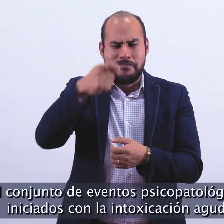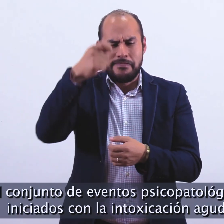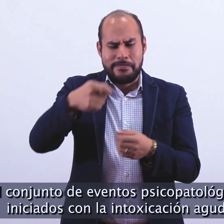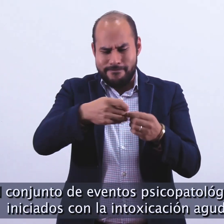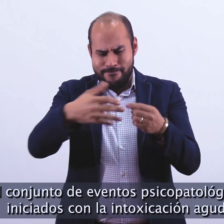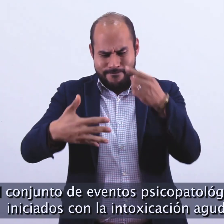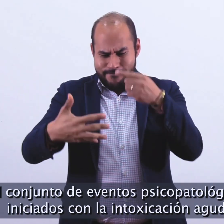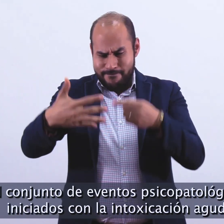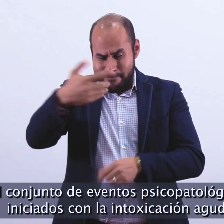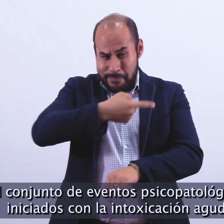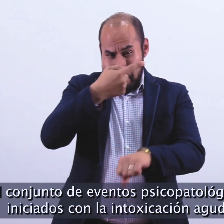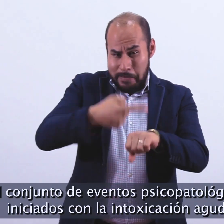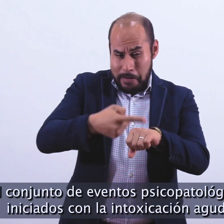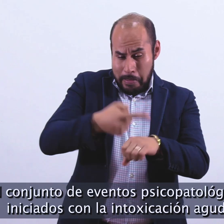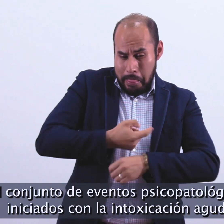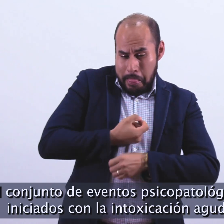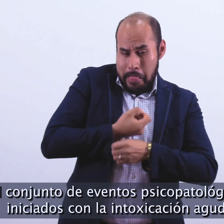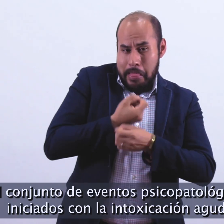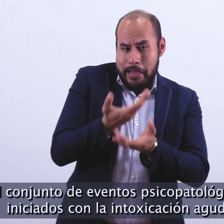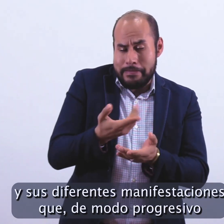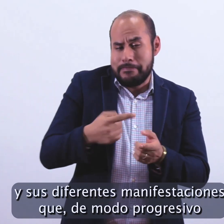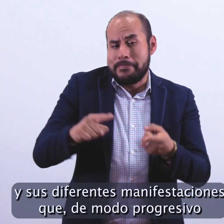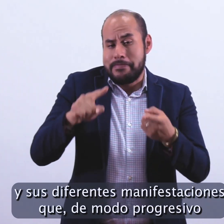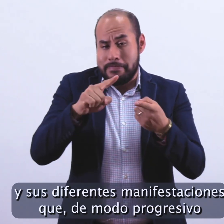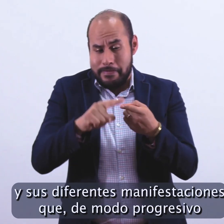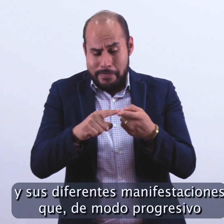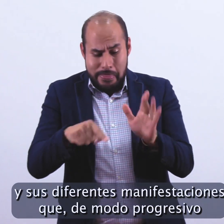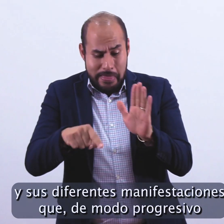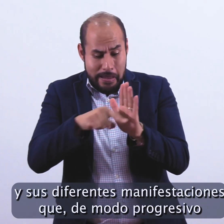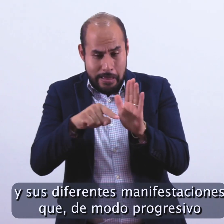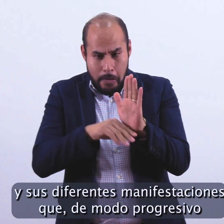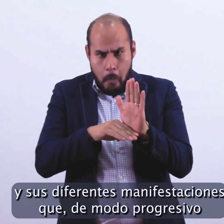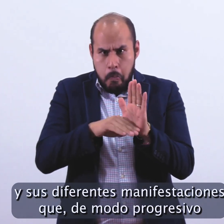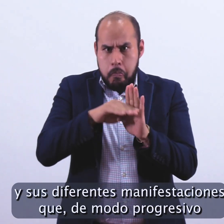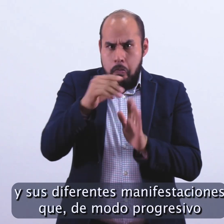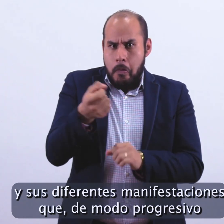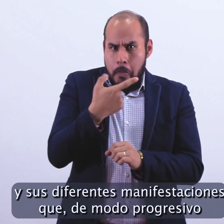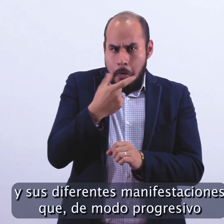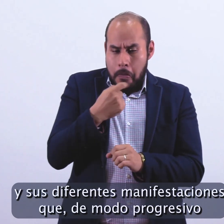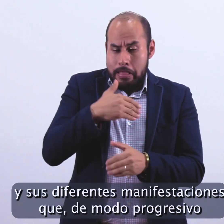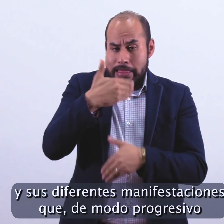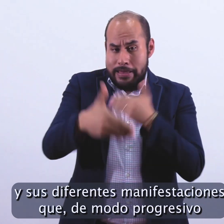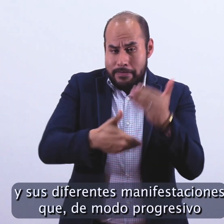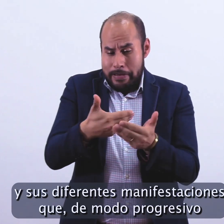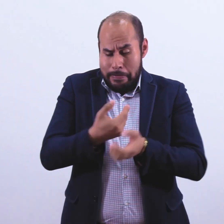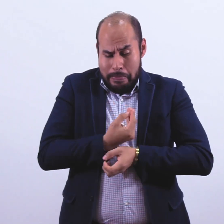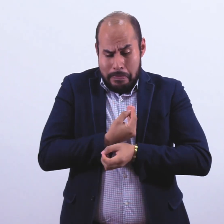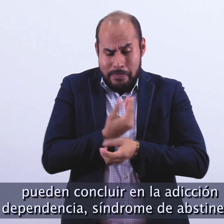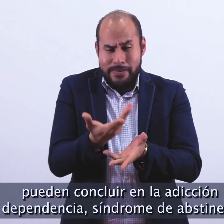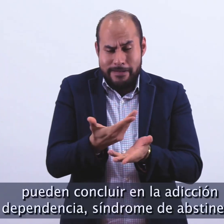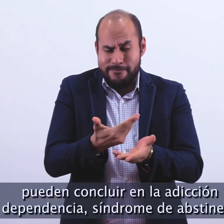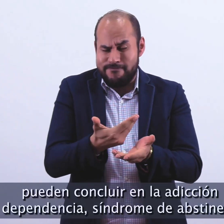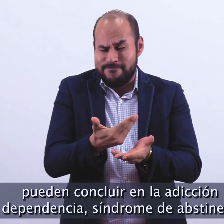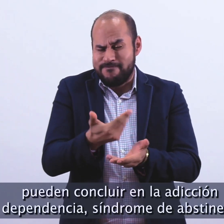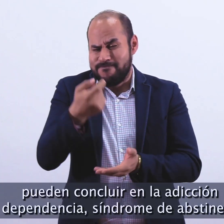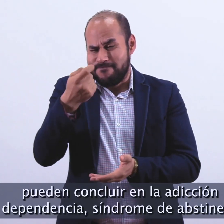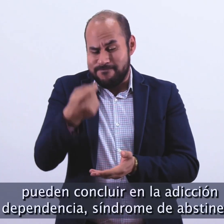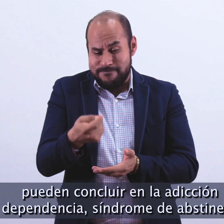iniciados con la intoxicación aguda y sus diferentes manifestaciones, que de modo progresivo pueden concluir en la adicción